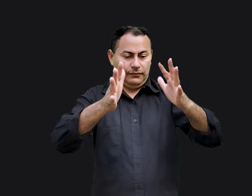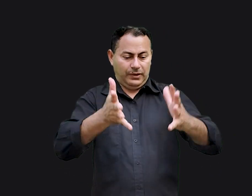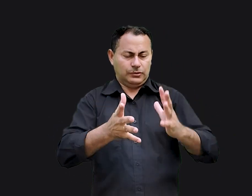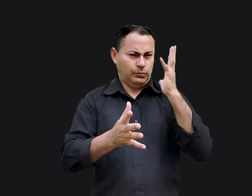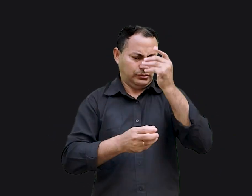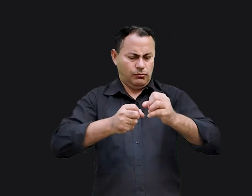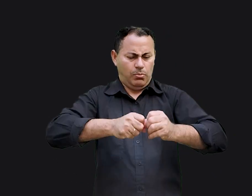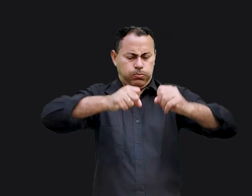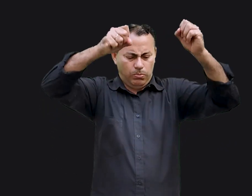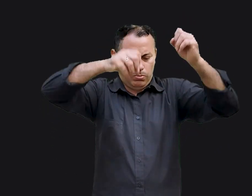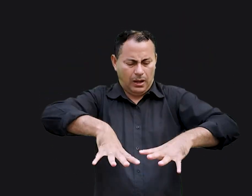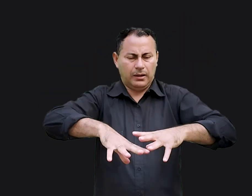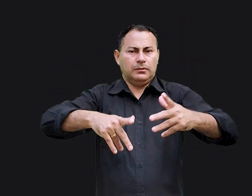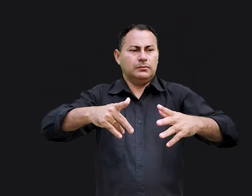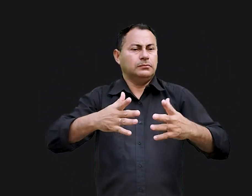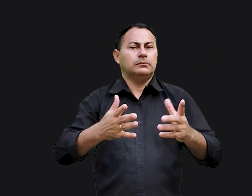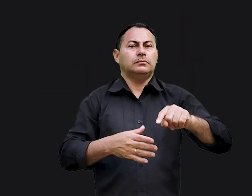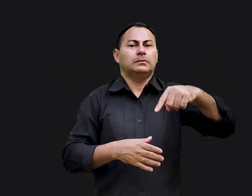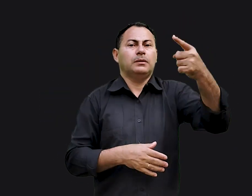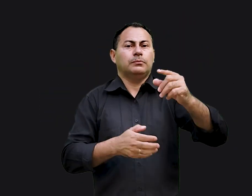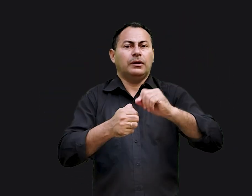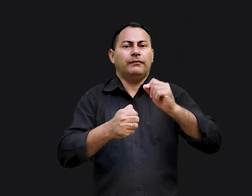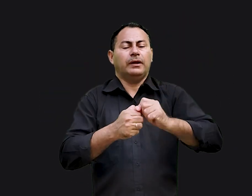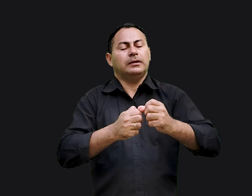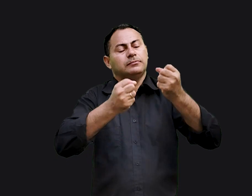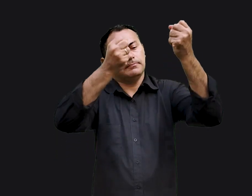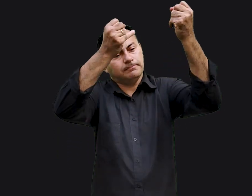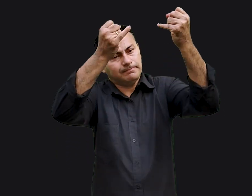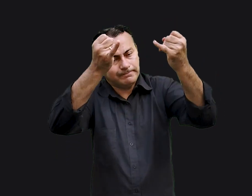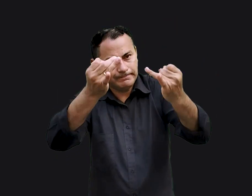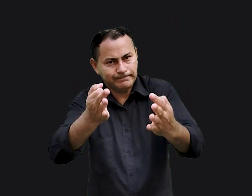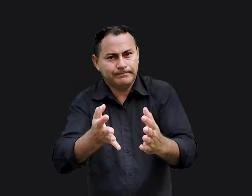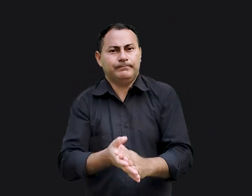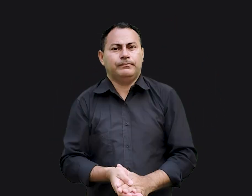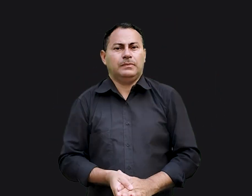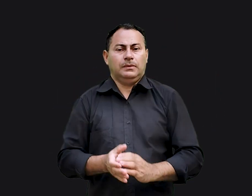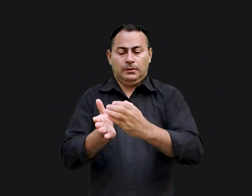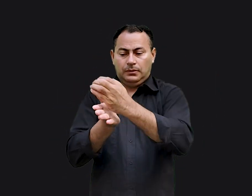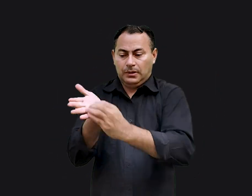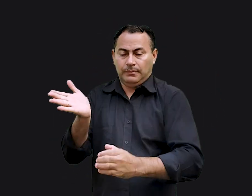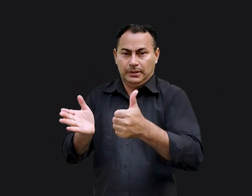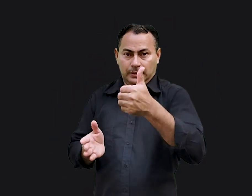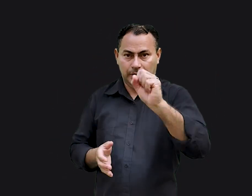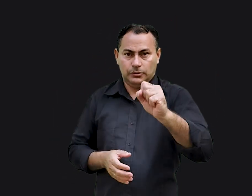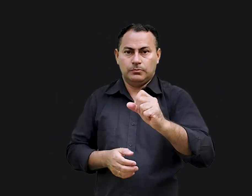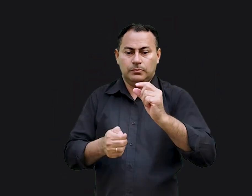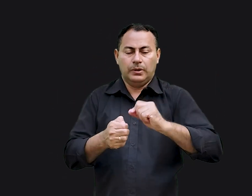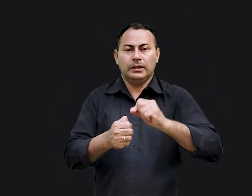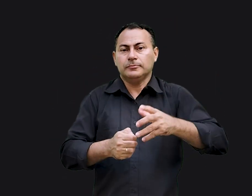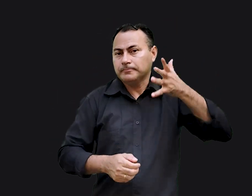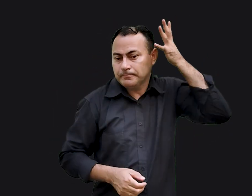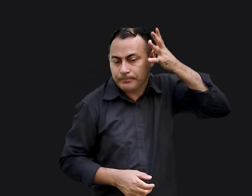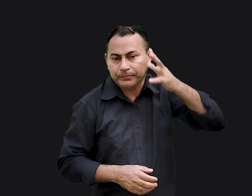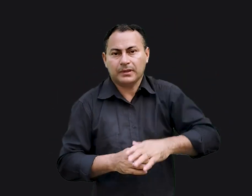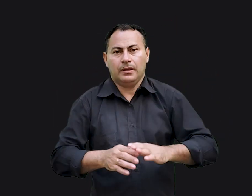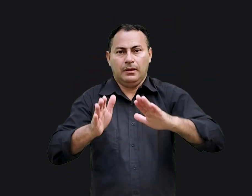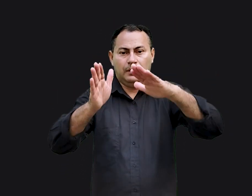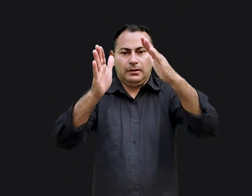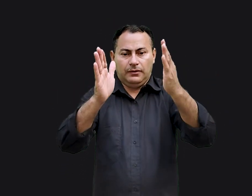espatifando aquele vaso no chão. Depois, ele fez uma aplicação. No capítulo 18, quando ele fez o sermão do